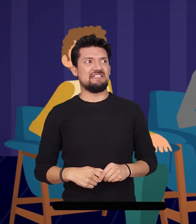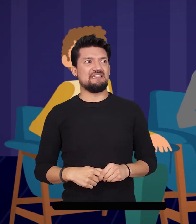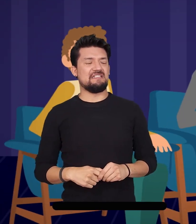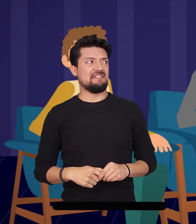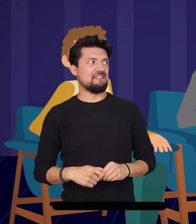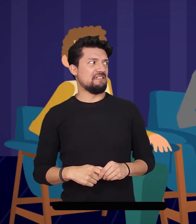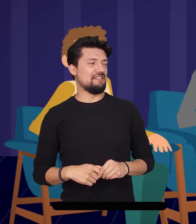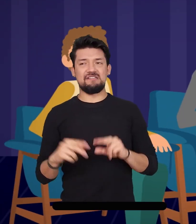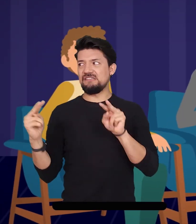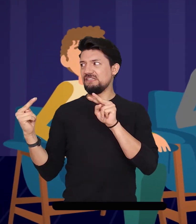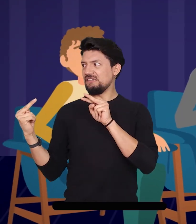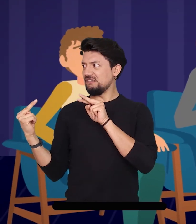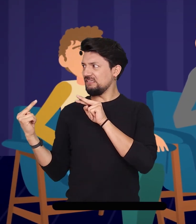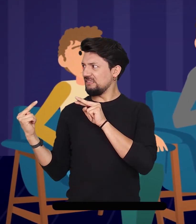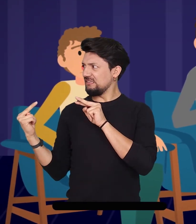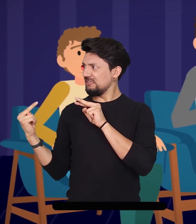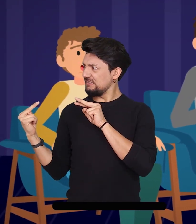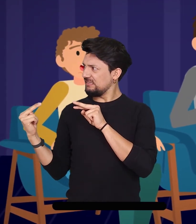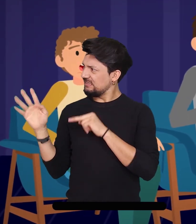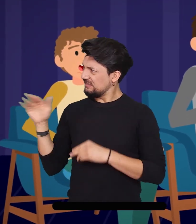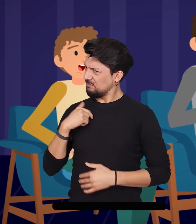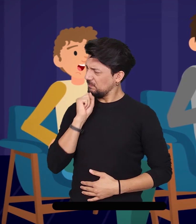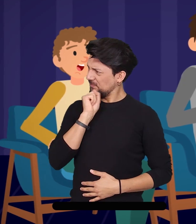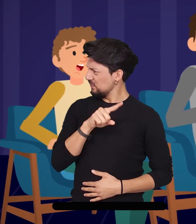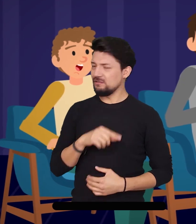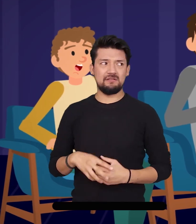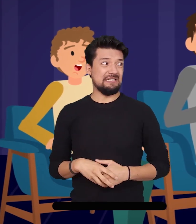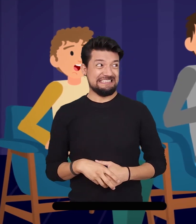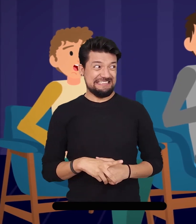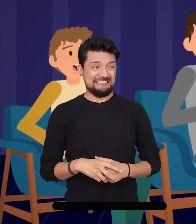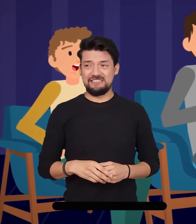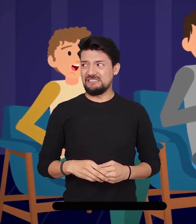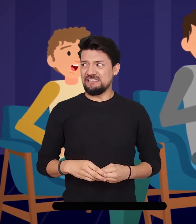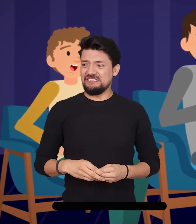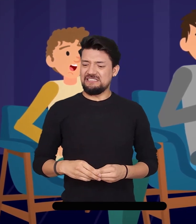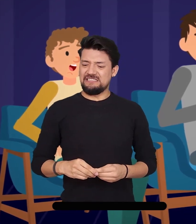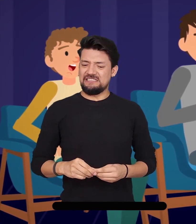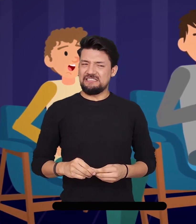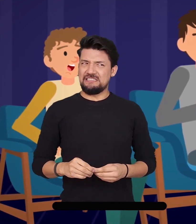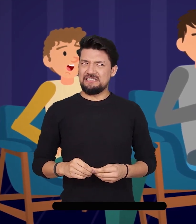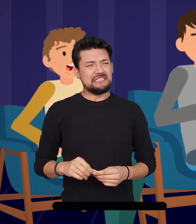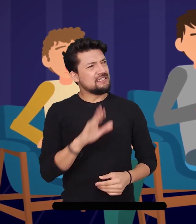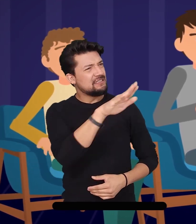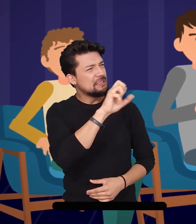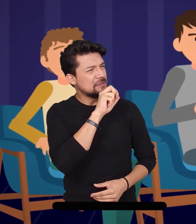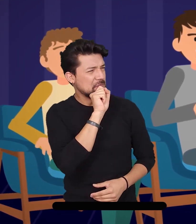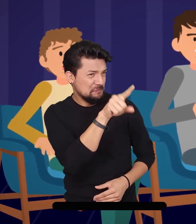Hugo y Josué se miraron extrañados y a continuación le dijeron a Marcela. No te